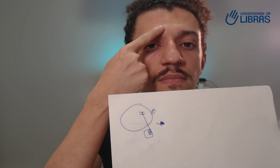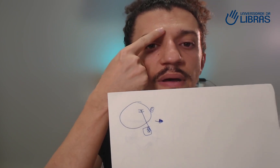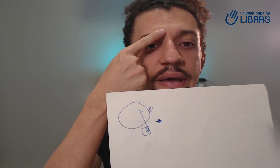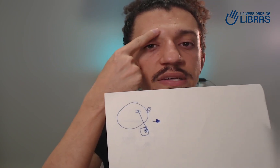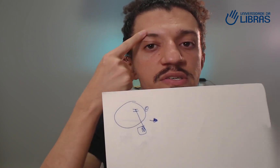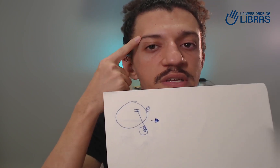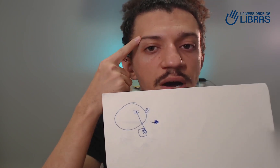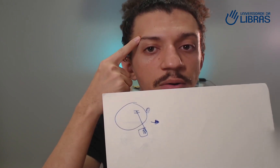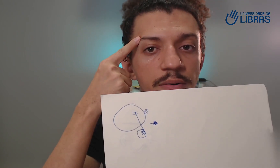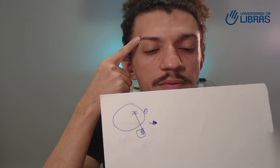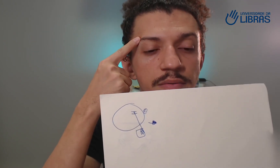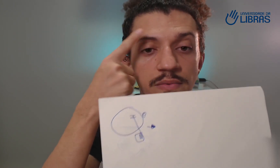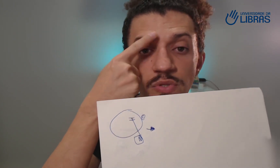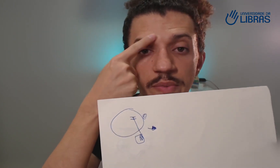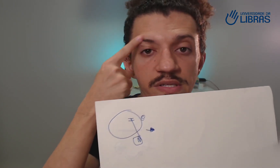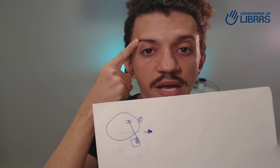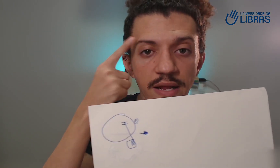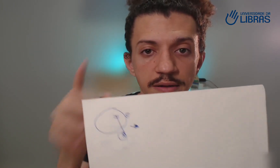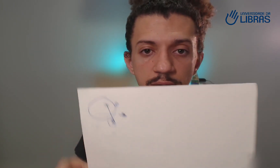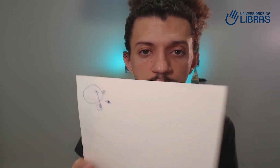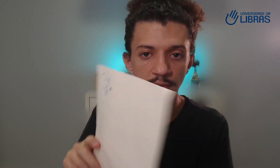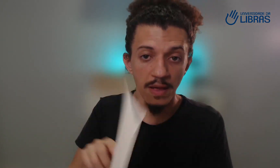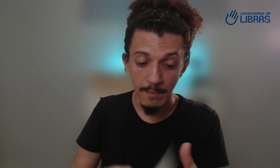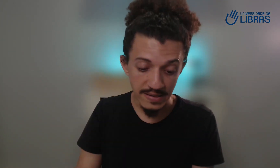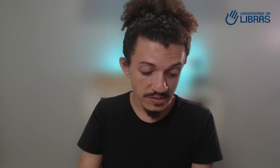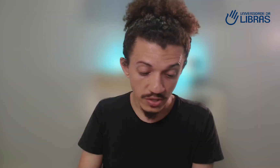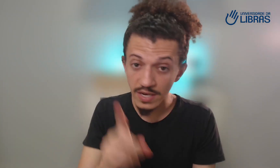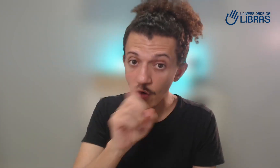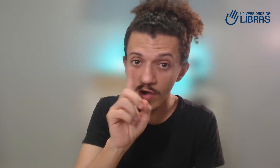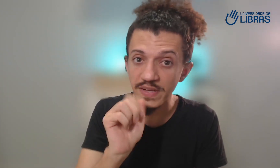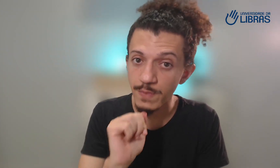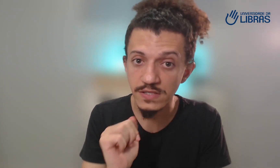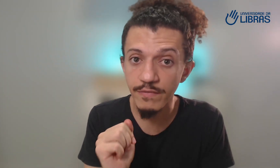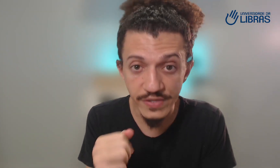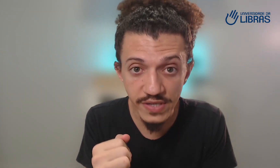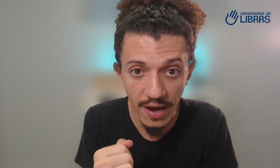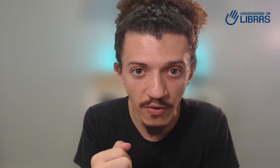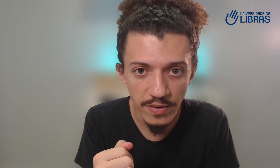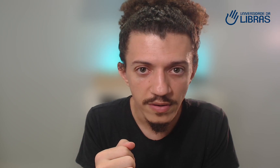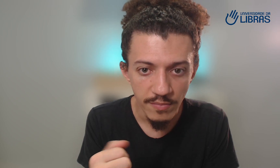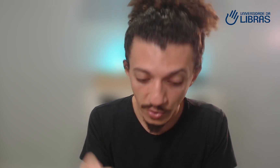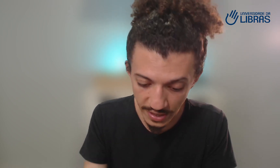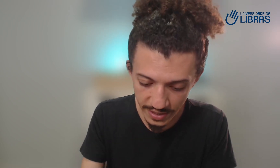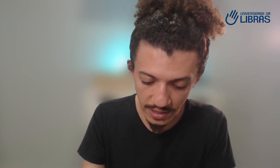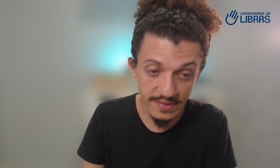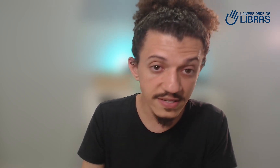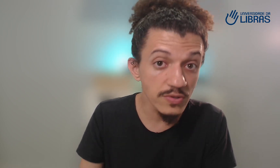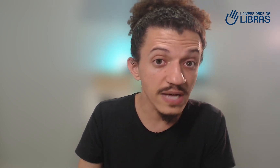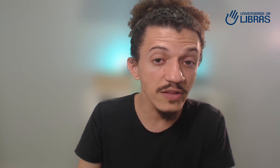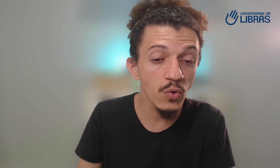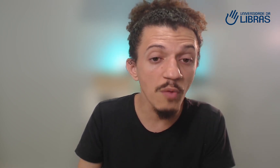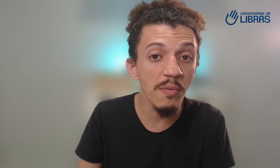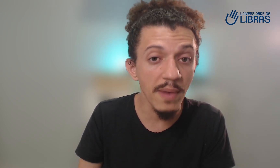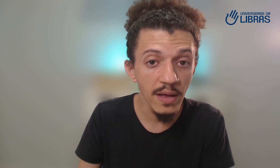Esse sinal. Sobrancelha. Mas isso aqui não é uma expressão facial. Porque aqui ele está sendo usado como uma